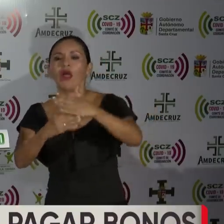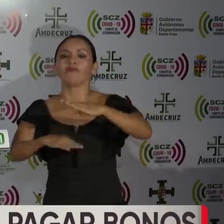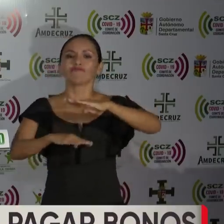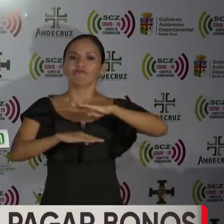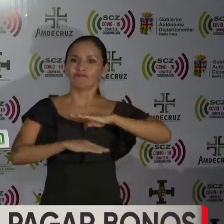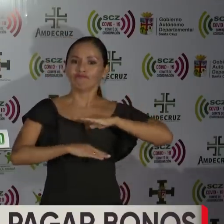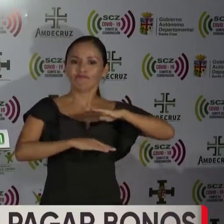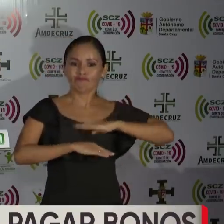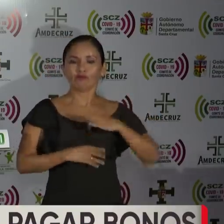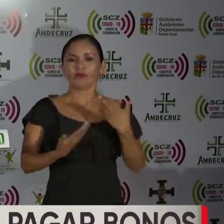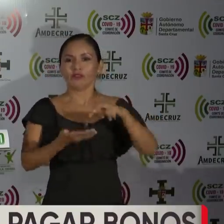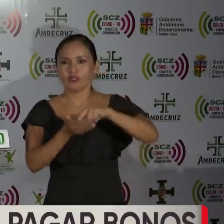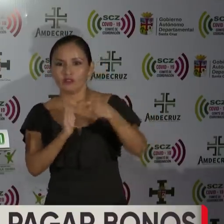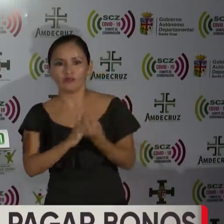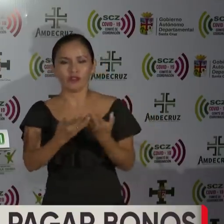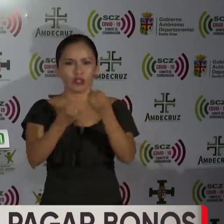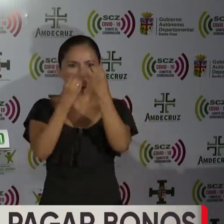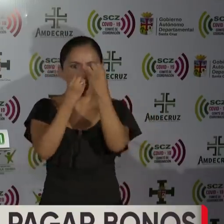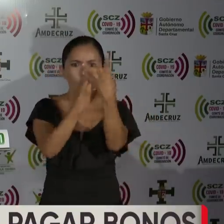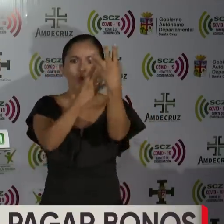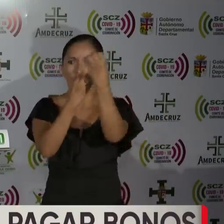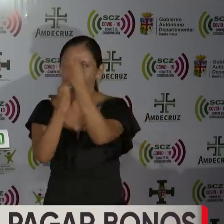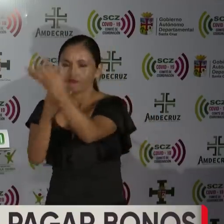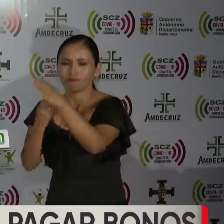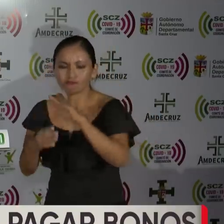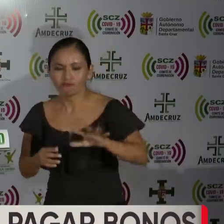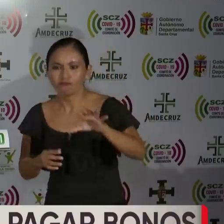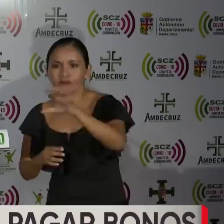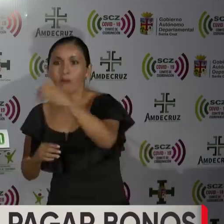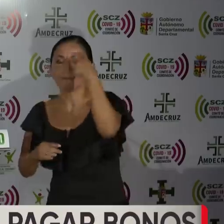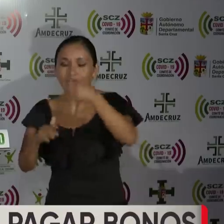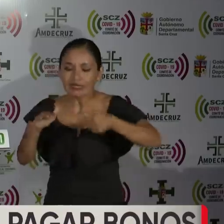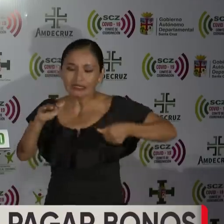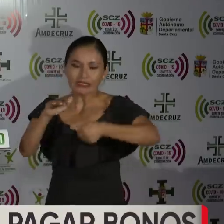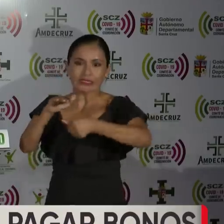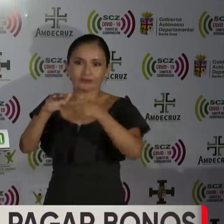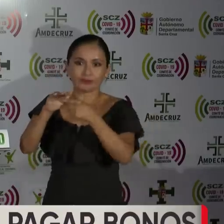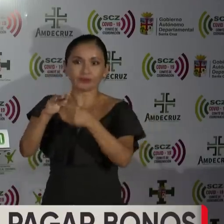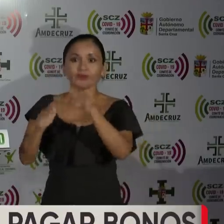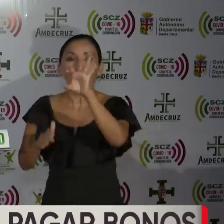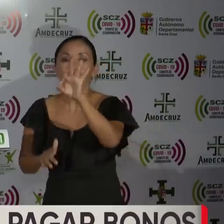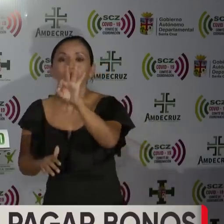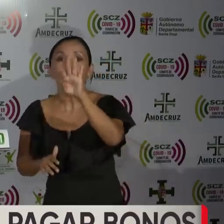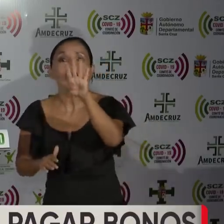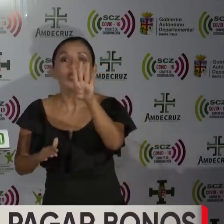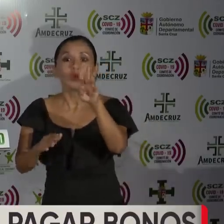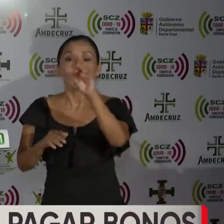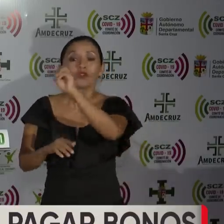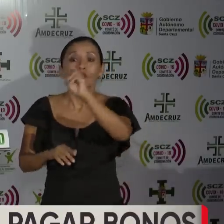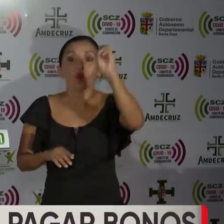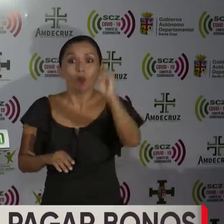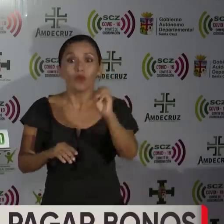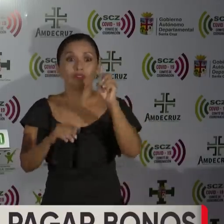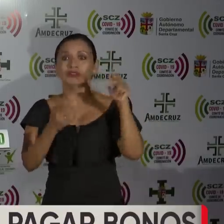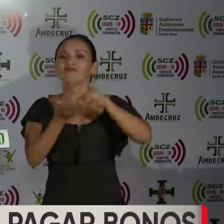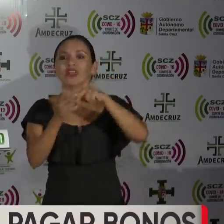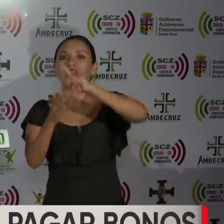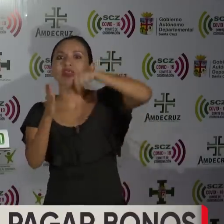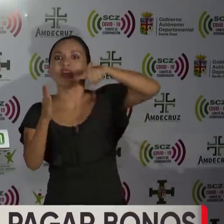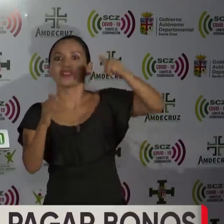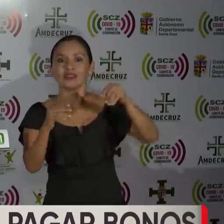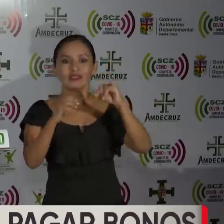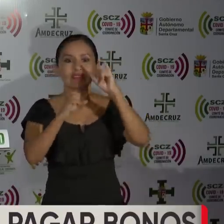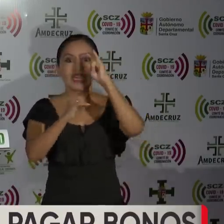disciplinada en lo que corresponde a la cuarentena. 94% de acuerdo a datos internacionales